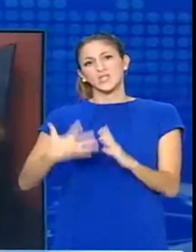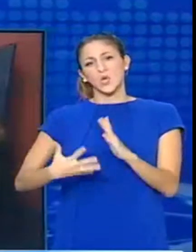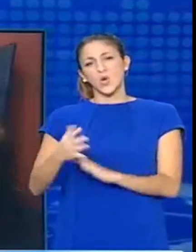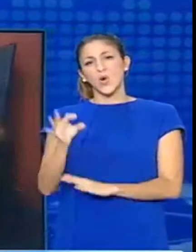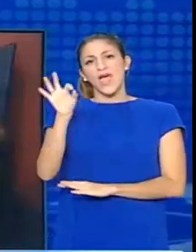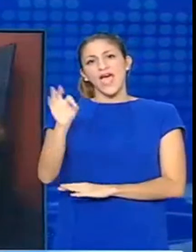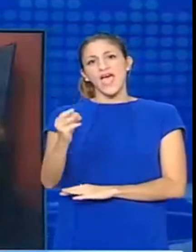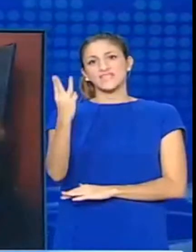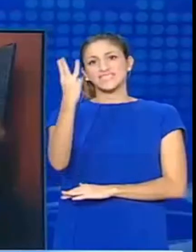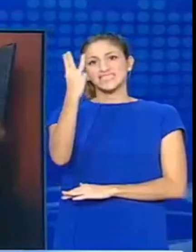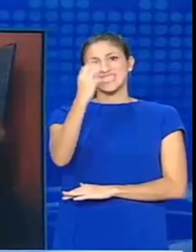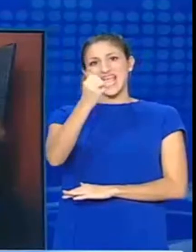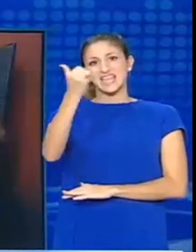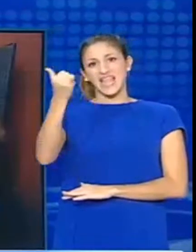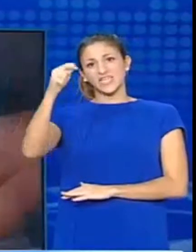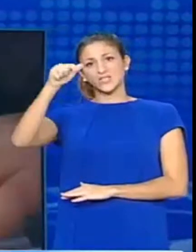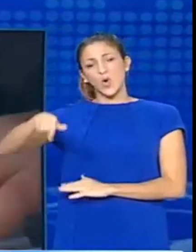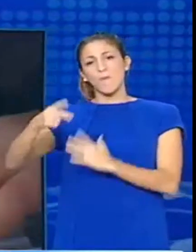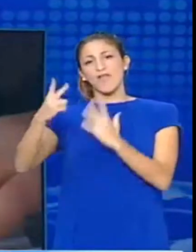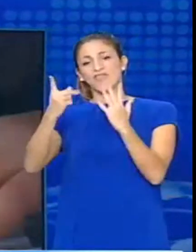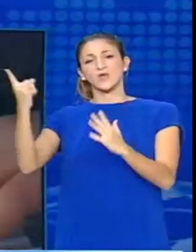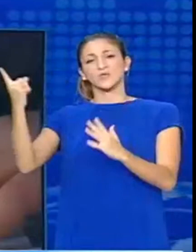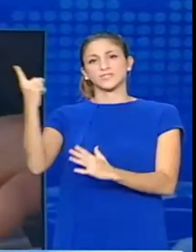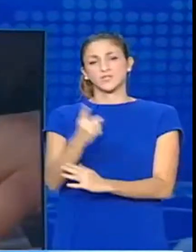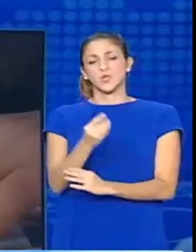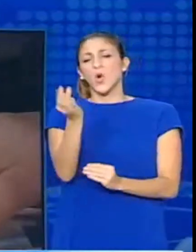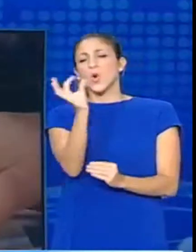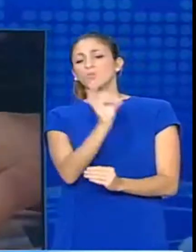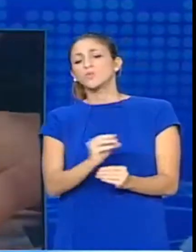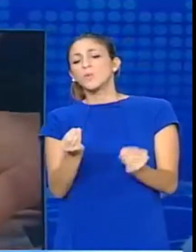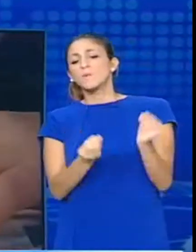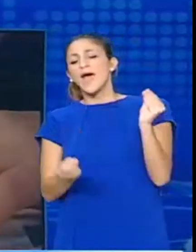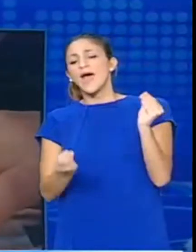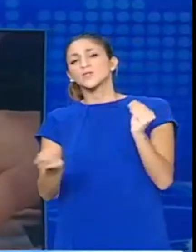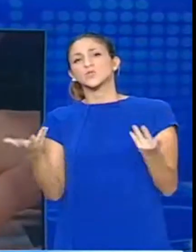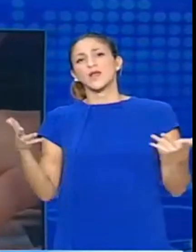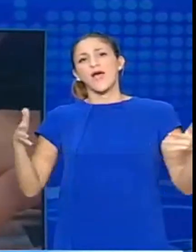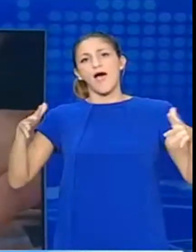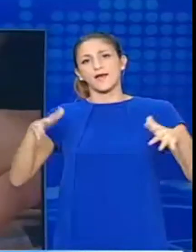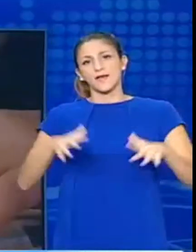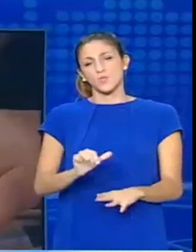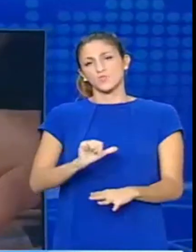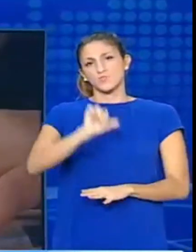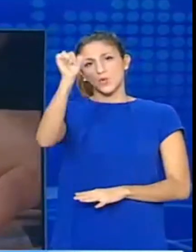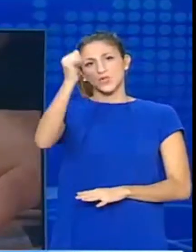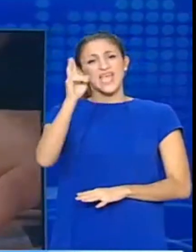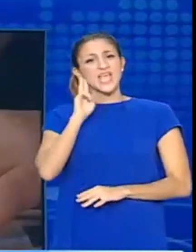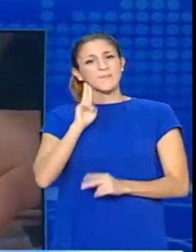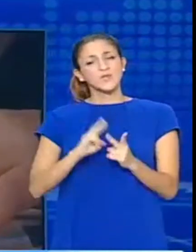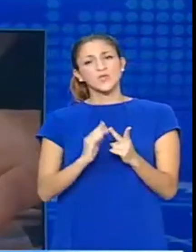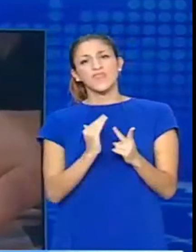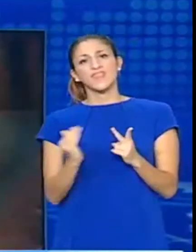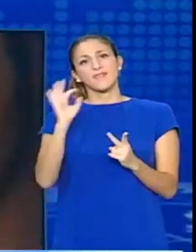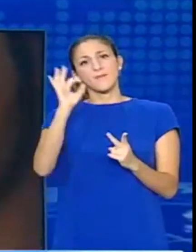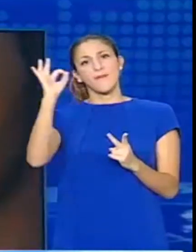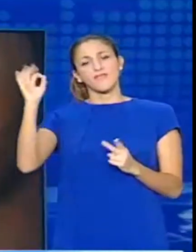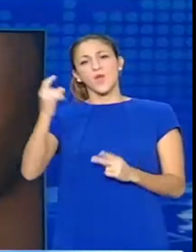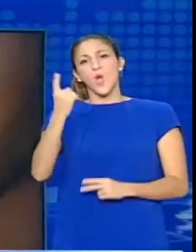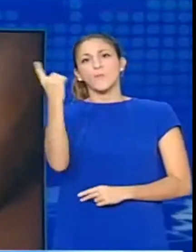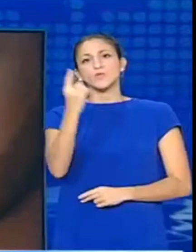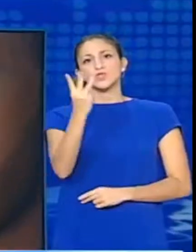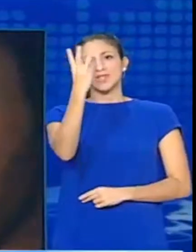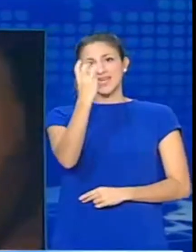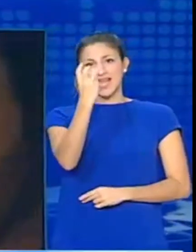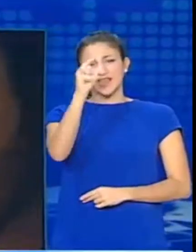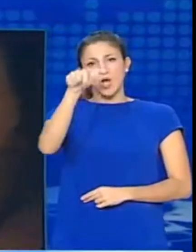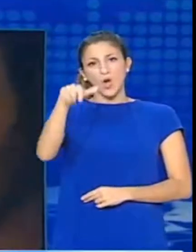το 36,2%. Η περιόχη με την υψηλότερη ανεργία παραμένει η περιφέρεια Ιππήρου-Βυτικής Μακεδονίας με 30